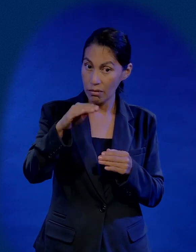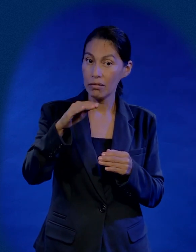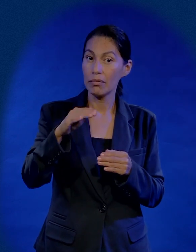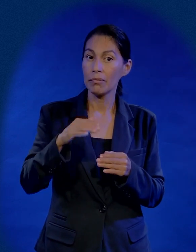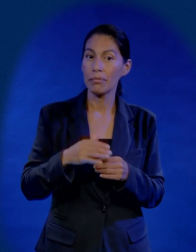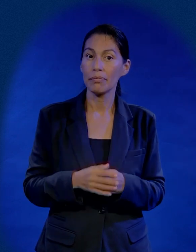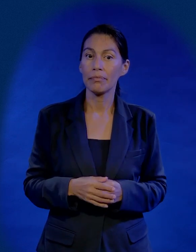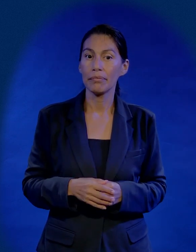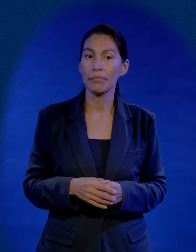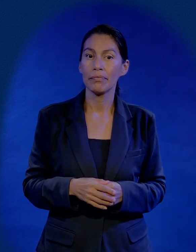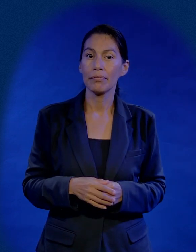pero a partir de allí